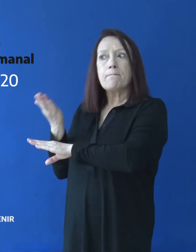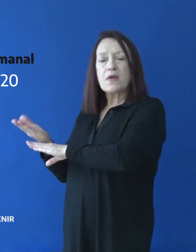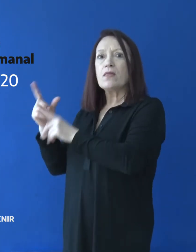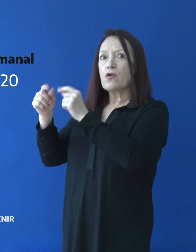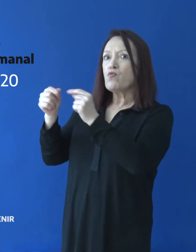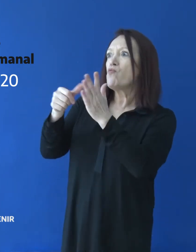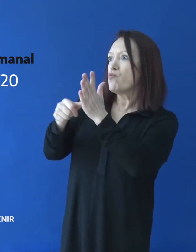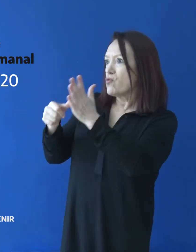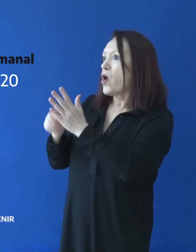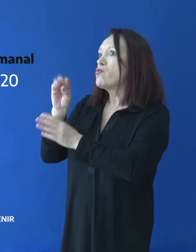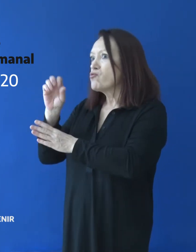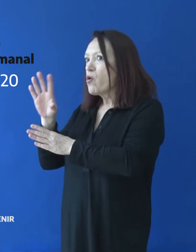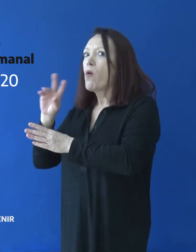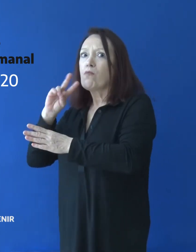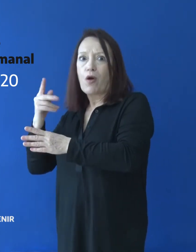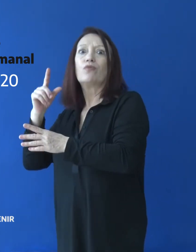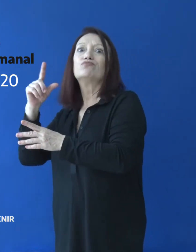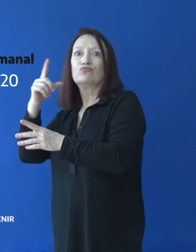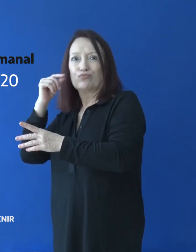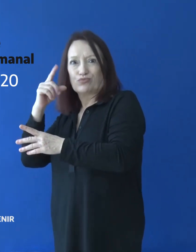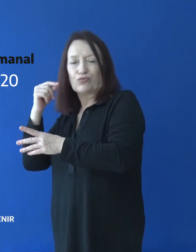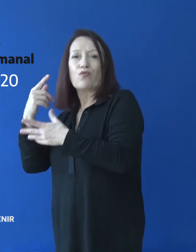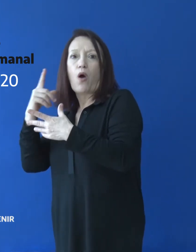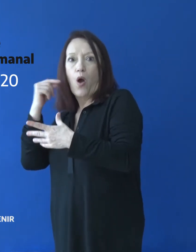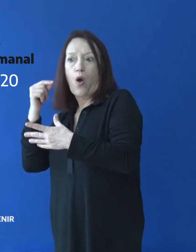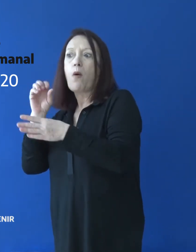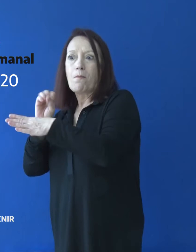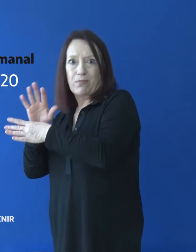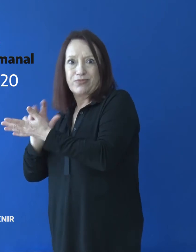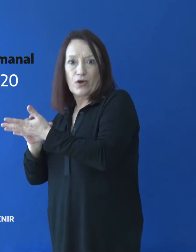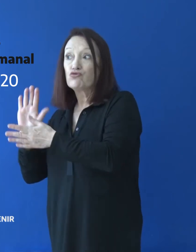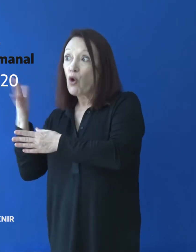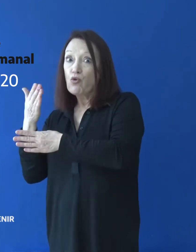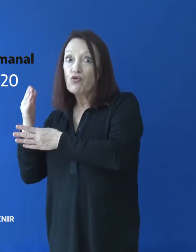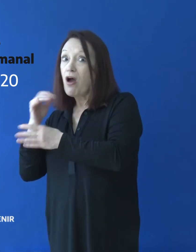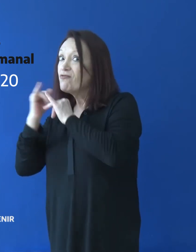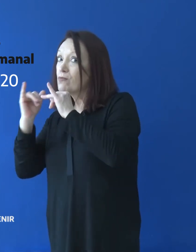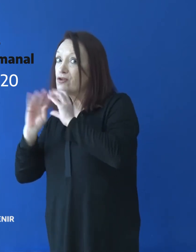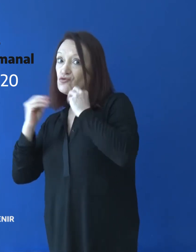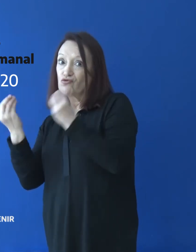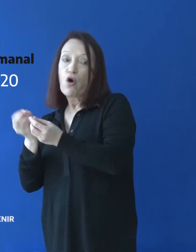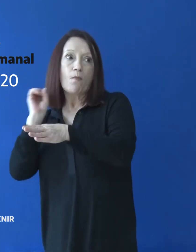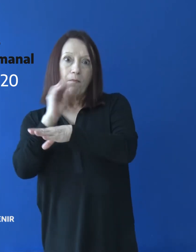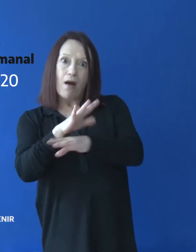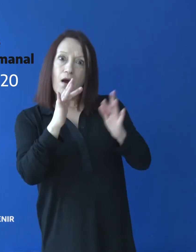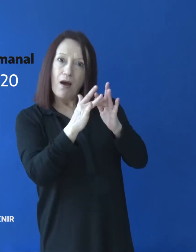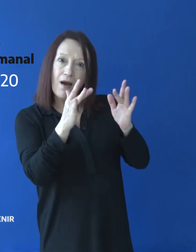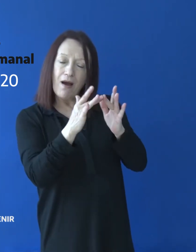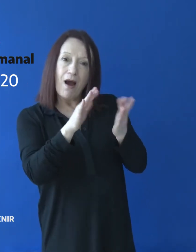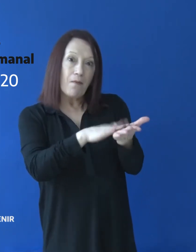del DNI y número de contacto. Todo esto se envía por un correo electrónico a una base provincial